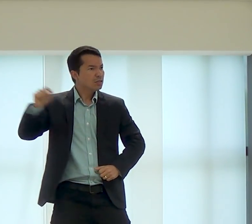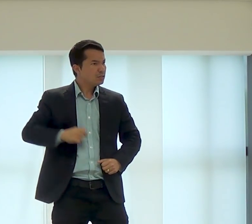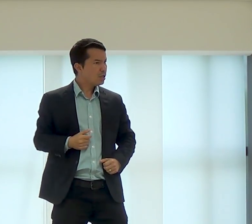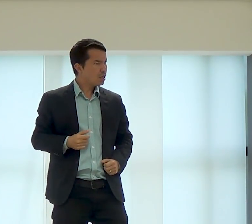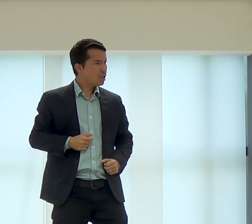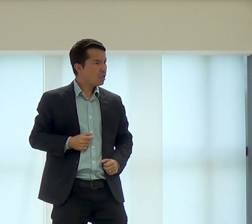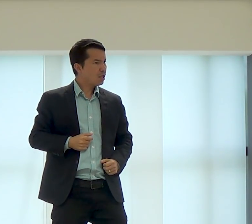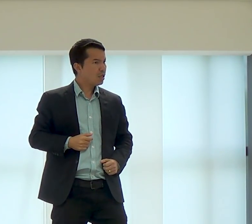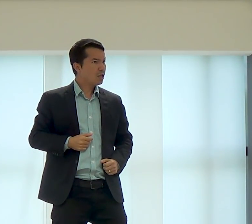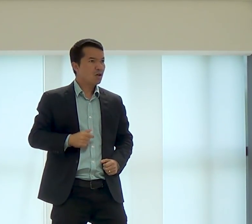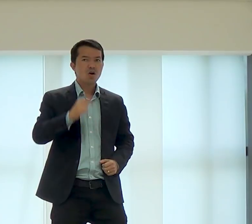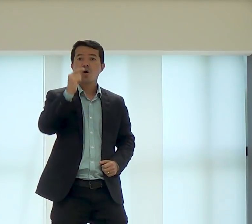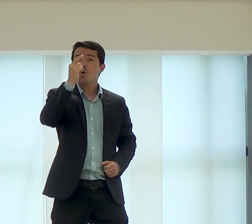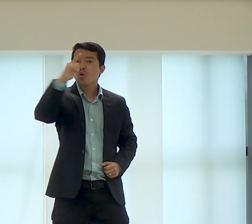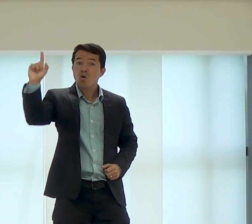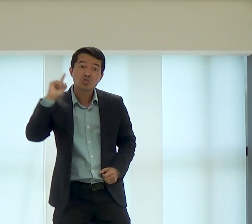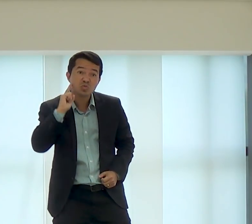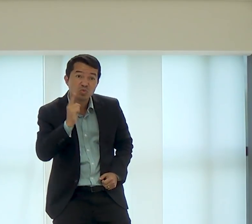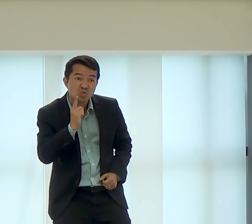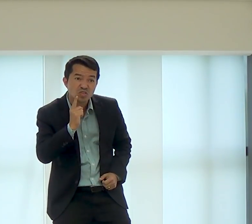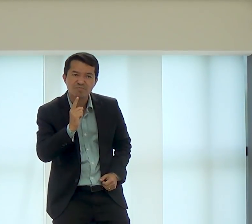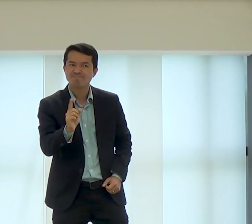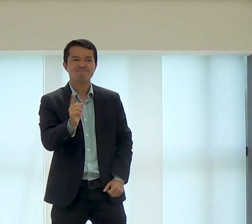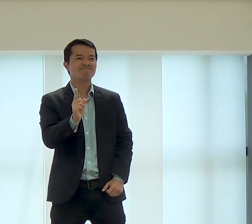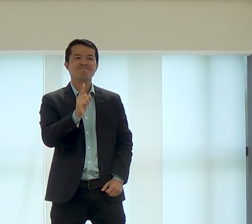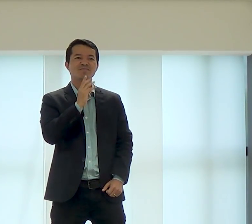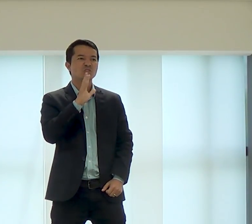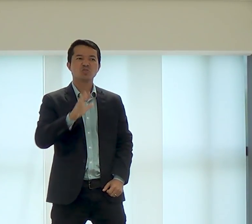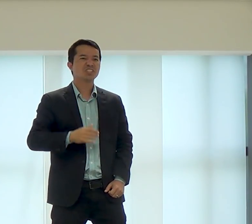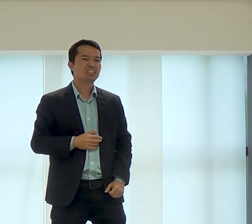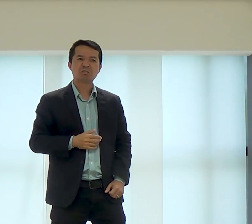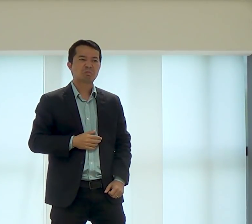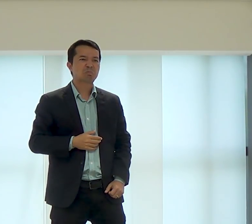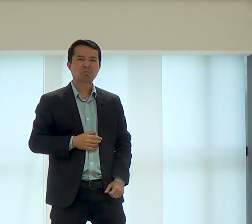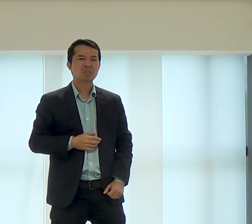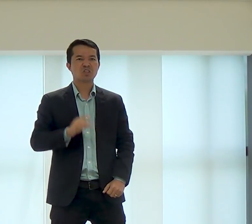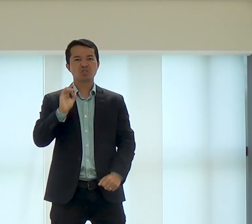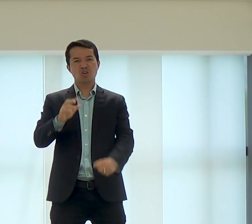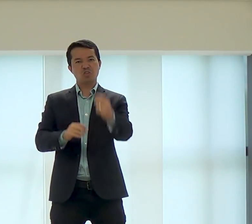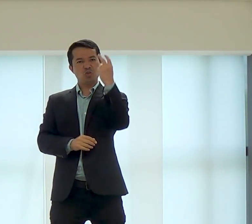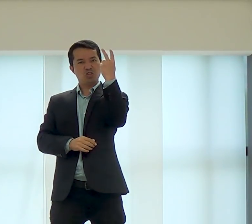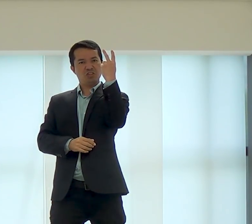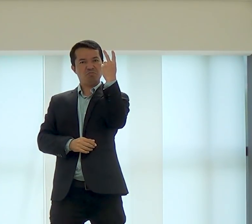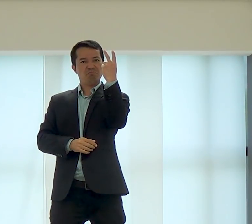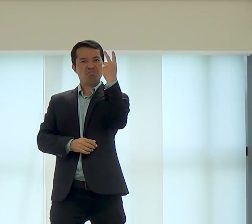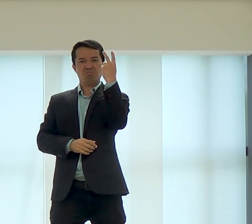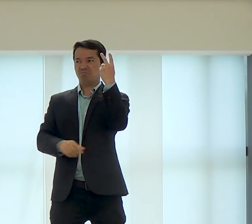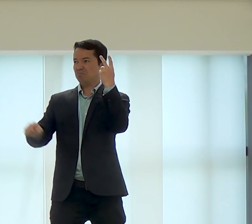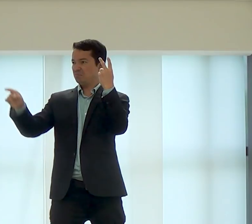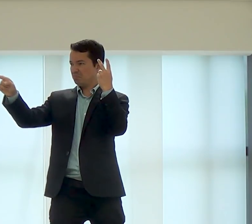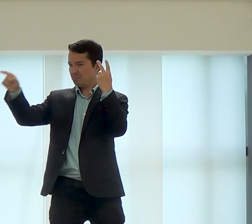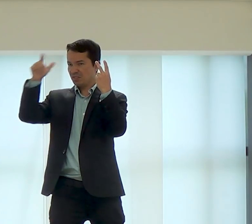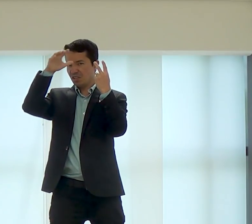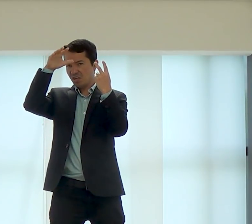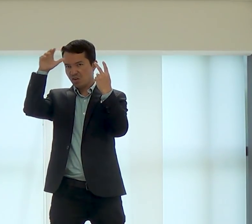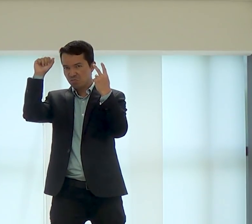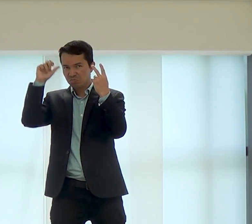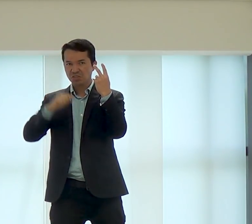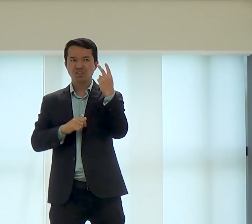os textos bíblicos, tem tudo decorado, não conhece nem um outro surdo, além desses dois, o Almir,